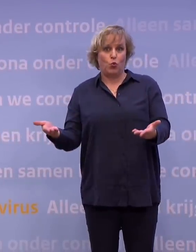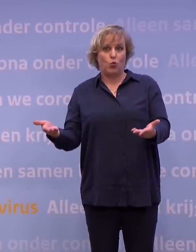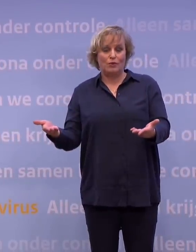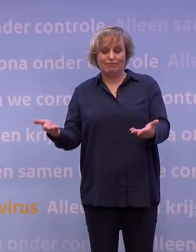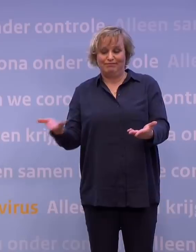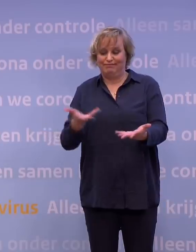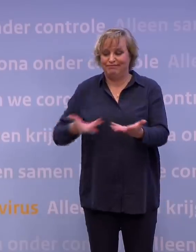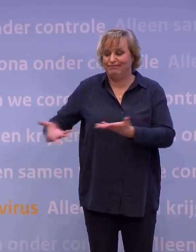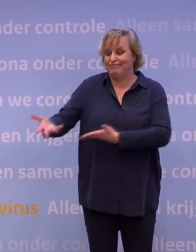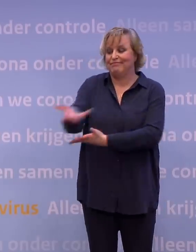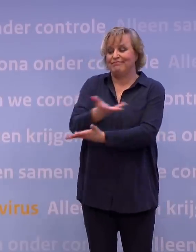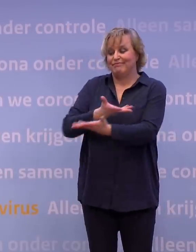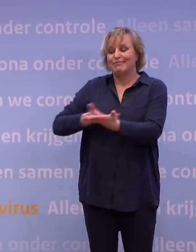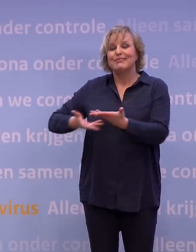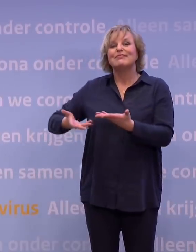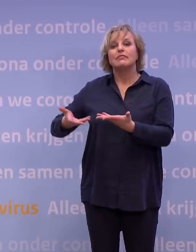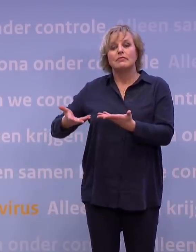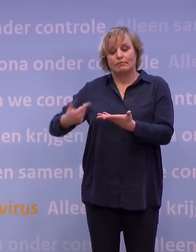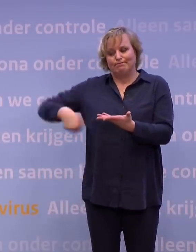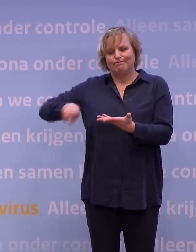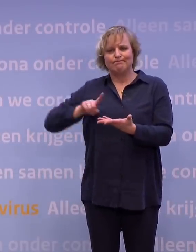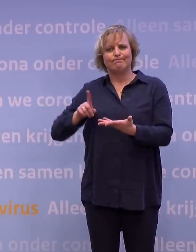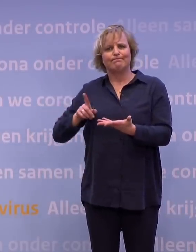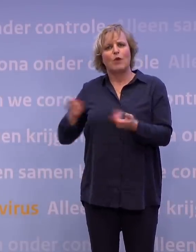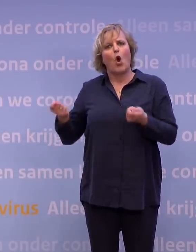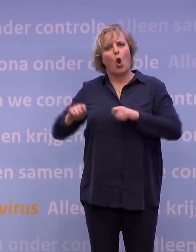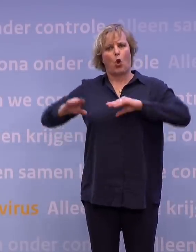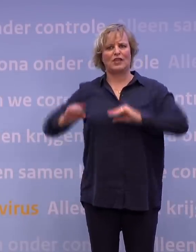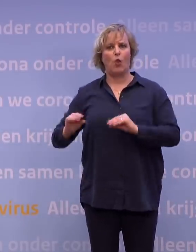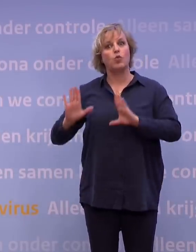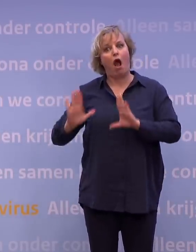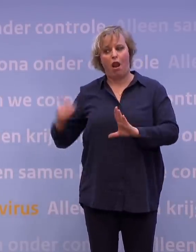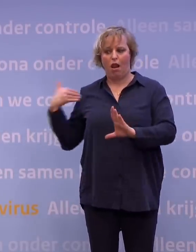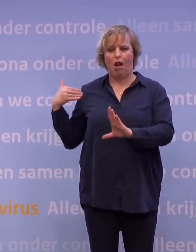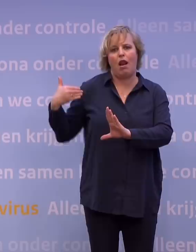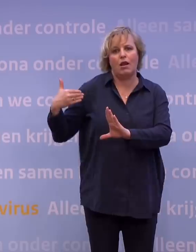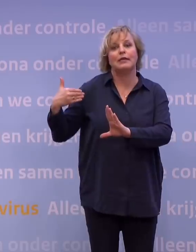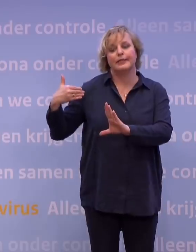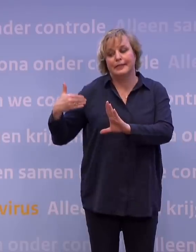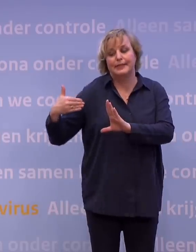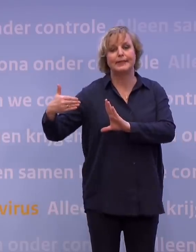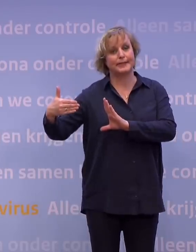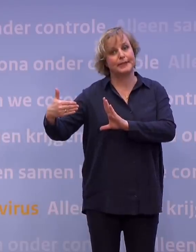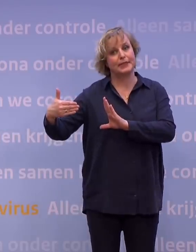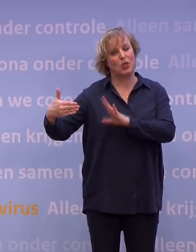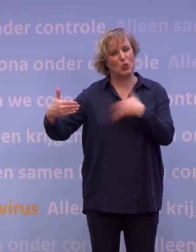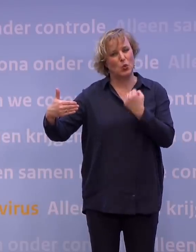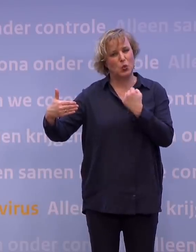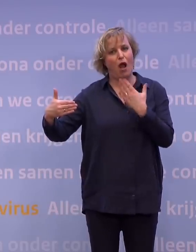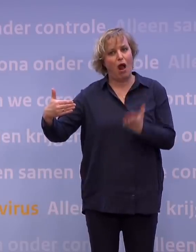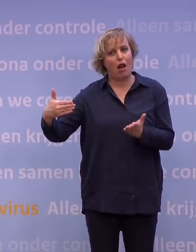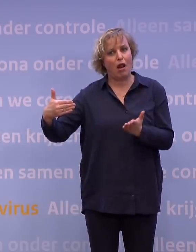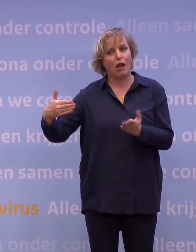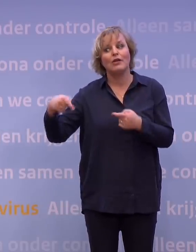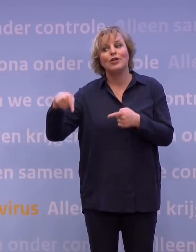eigenlijk op het punt brengt dat we in de lockdown zitten, die natuurlijk al heel hevig is. Waarbij we door nu